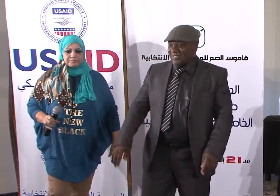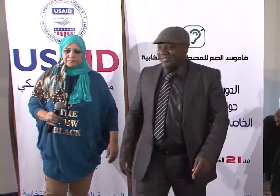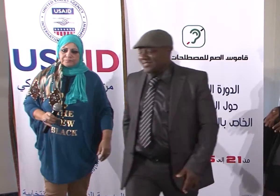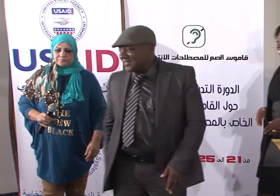شكرا